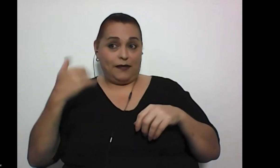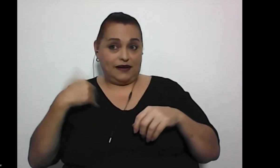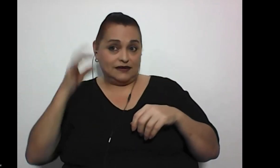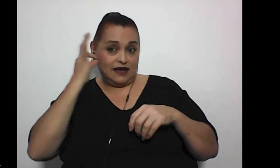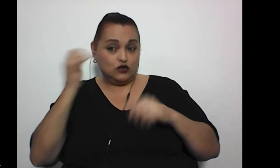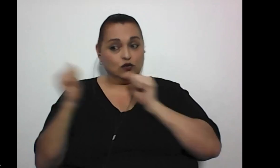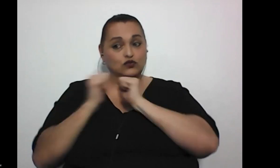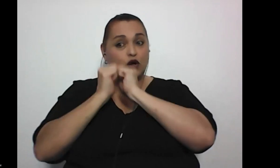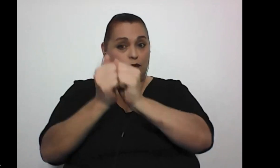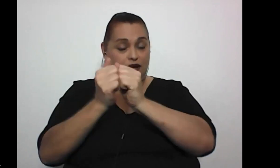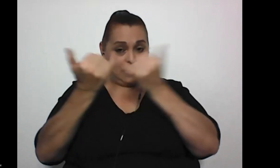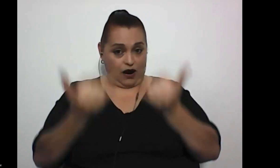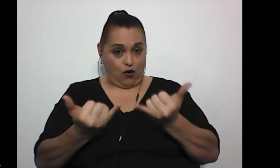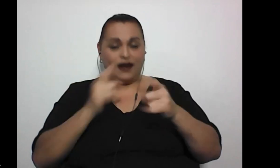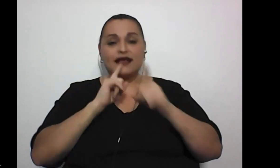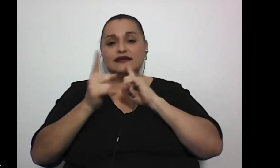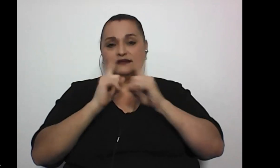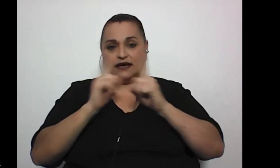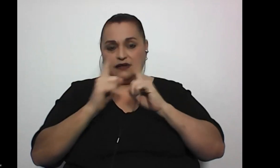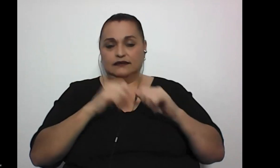acompañan hoy en el chat